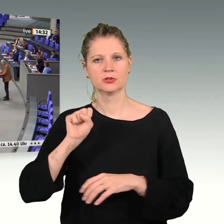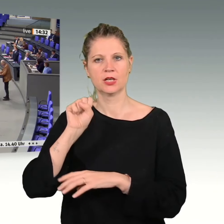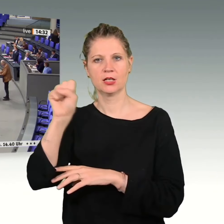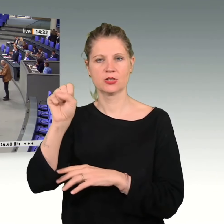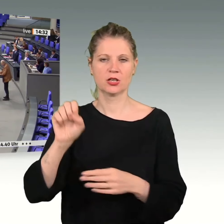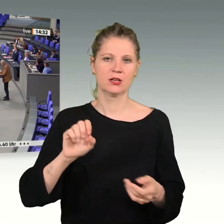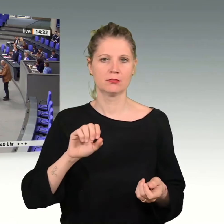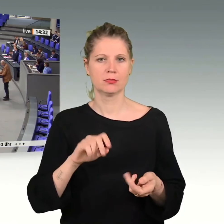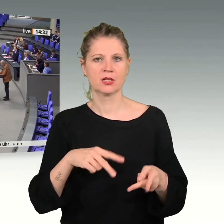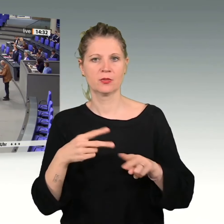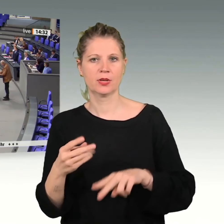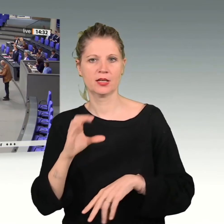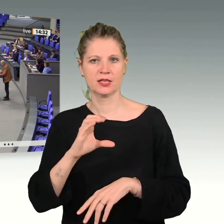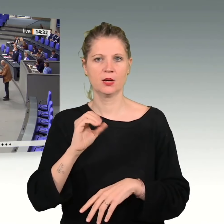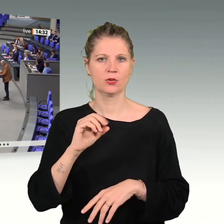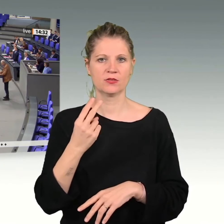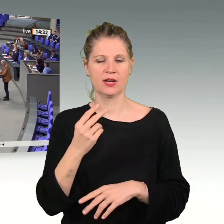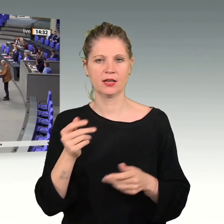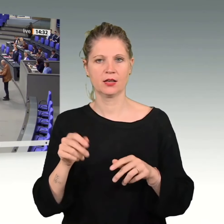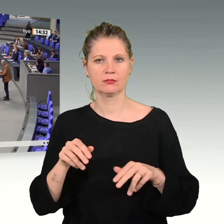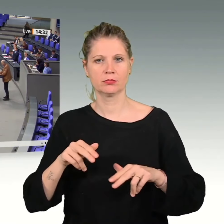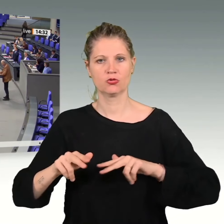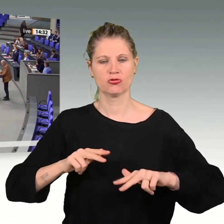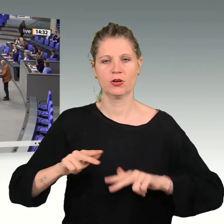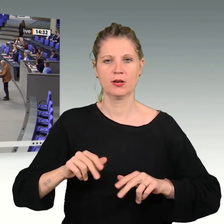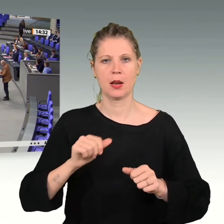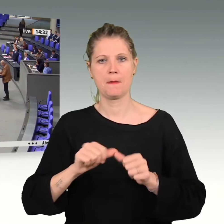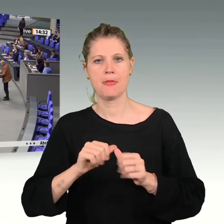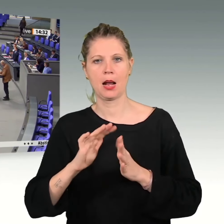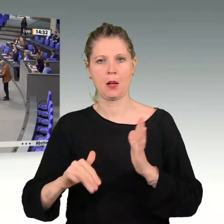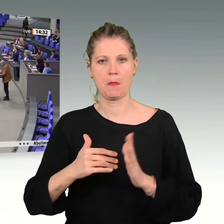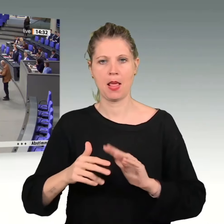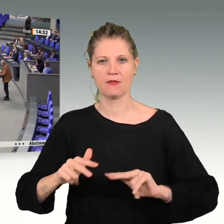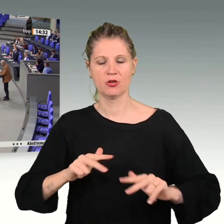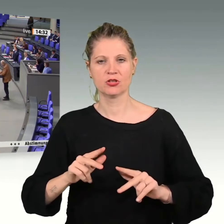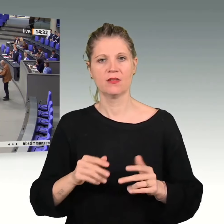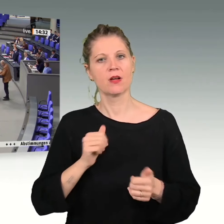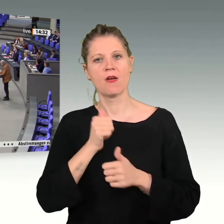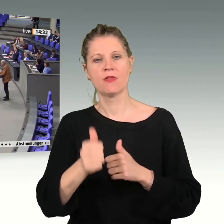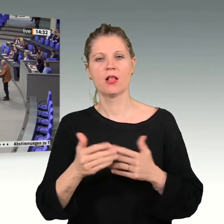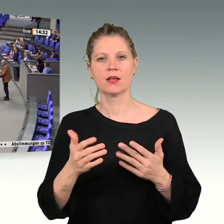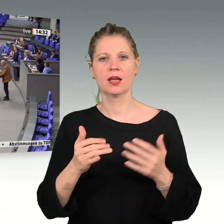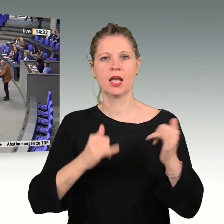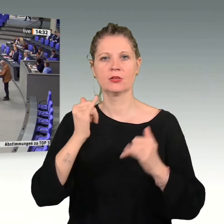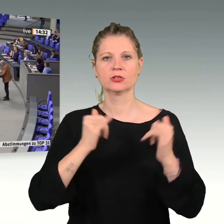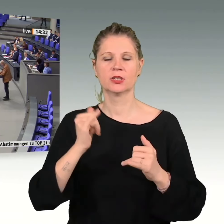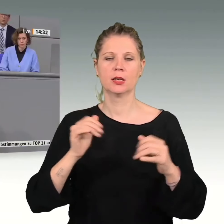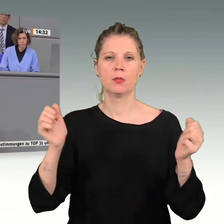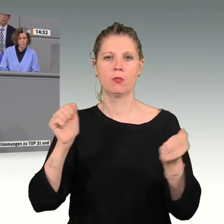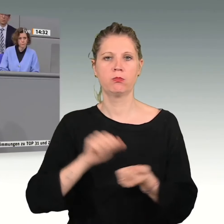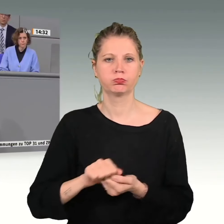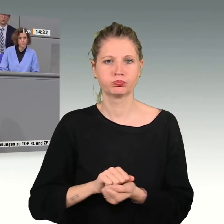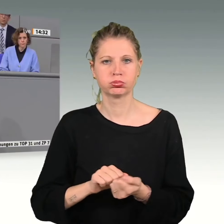CO2-gesteuerte Mangel- und Planwirtschaft mit den Folgen Deindustrialisierung und Mittelstandsvernichtung.